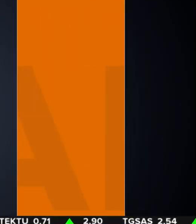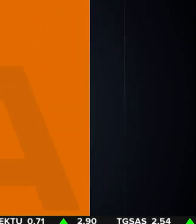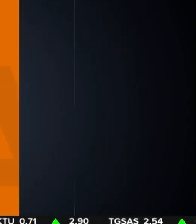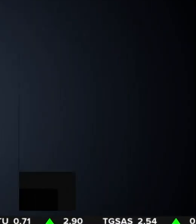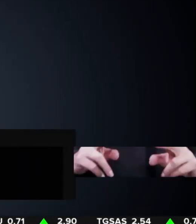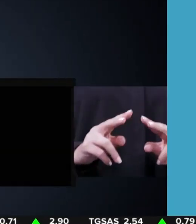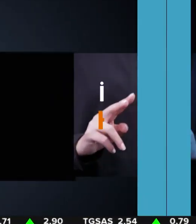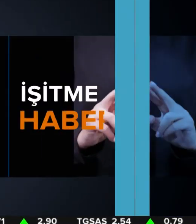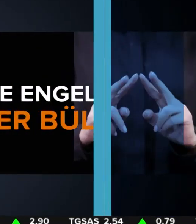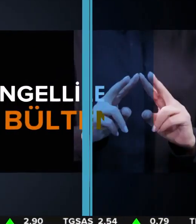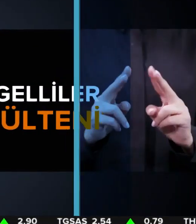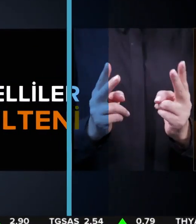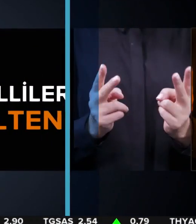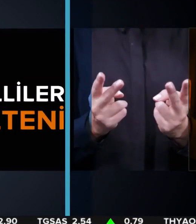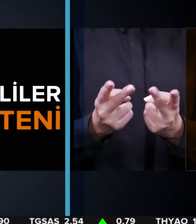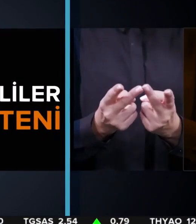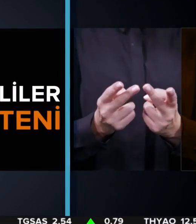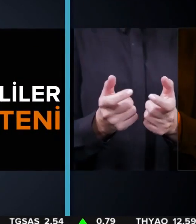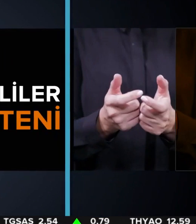İNTRO